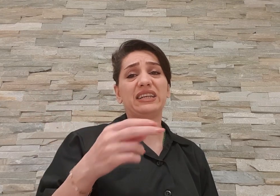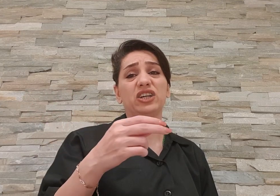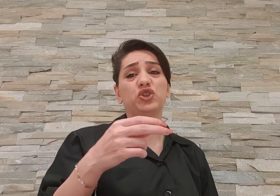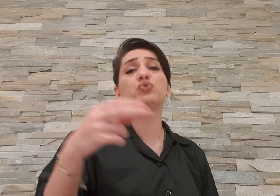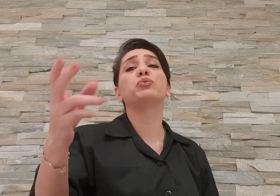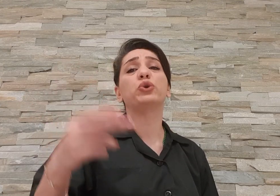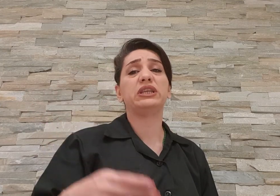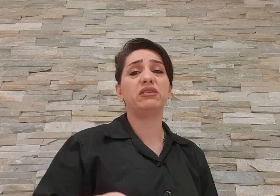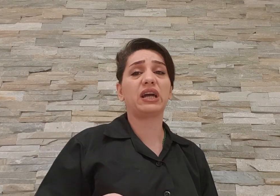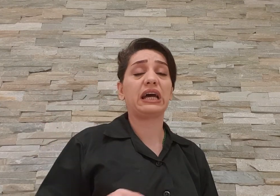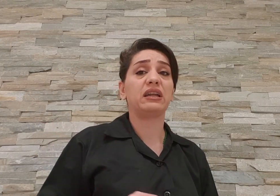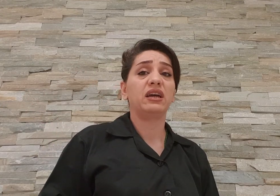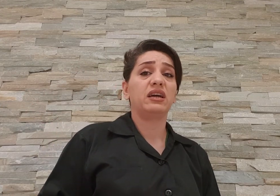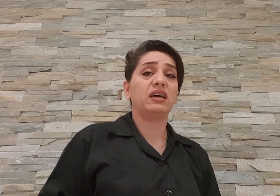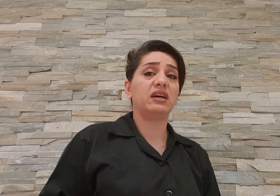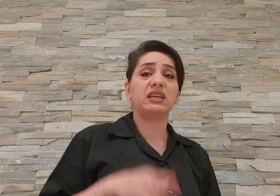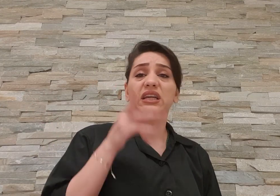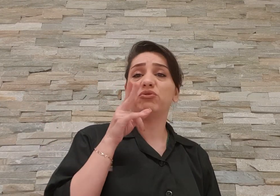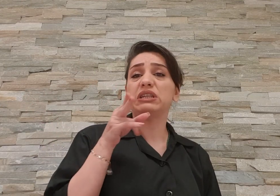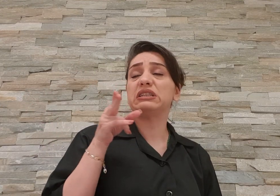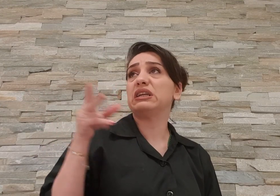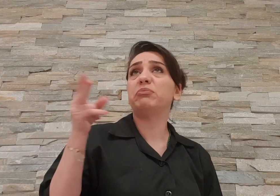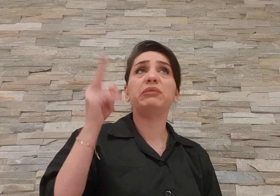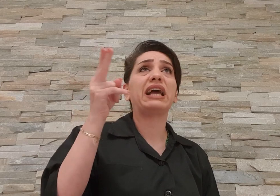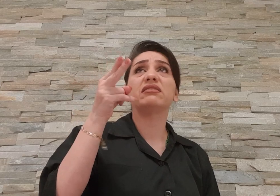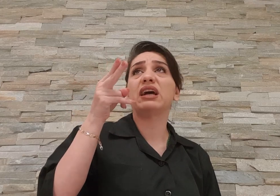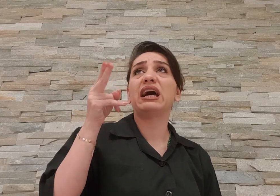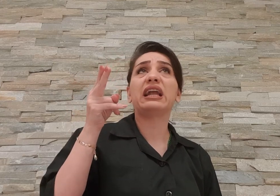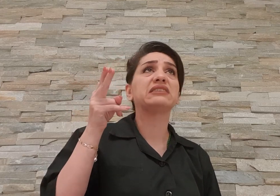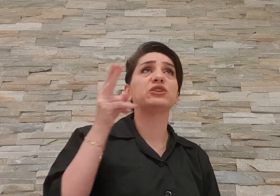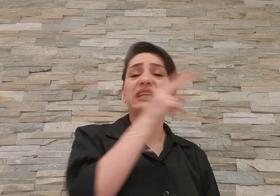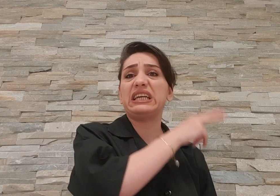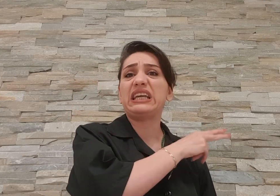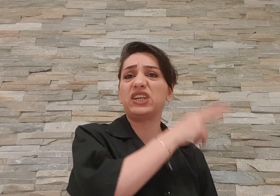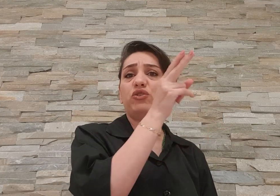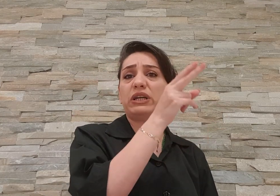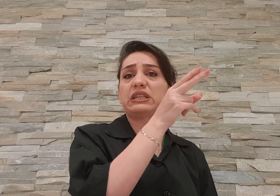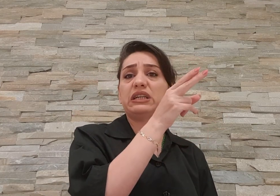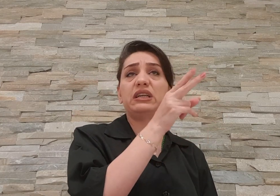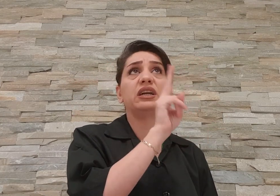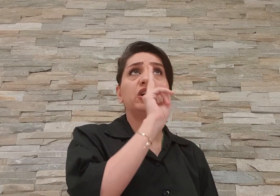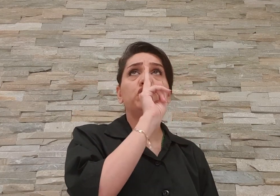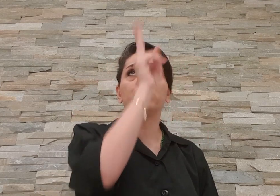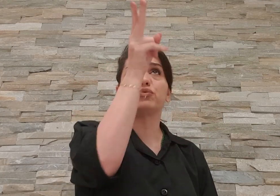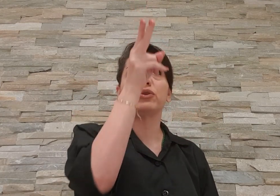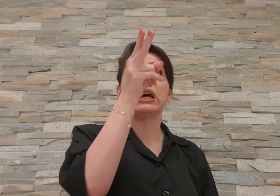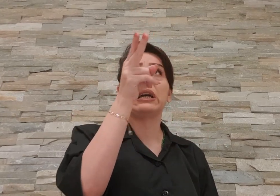اینا شون محیطی دارن دیگه یه دونه چیزه یه بیل بیلک دارن از فاصله یه کلومتری شوت میکنن